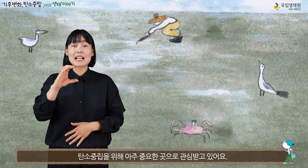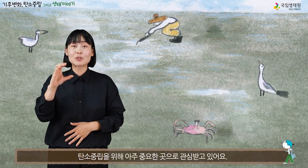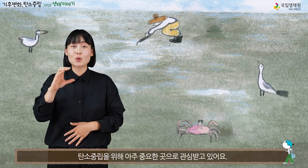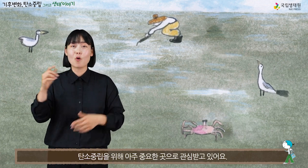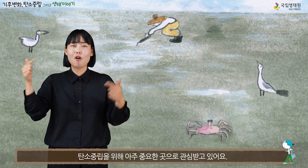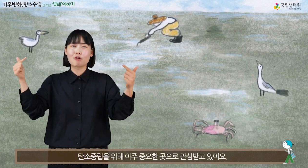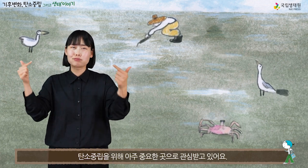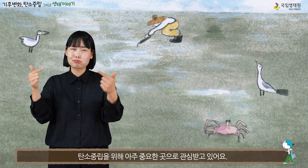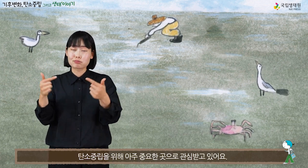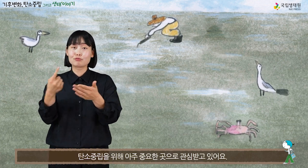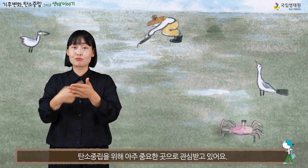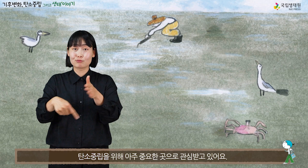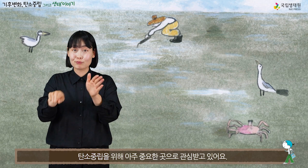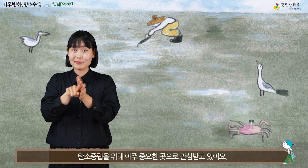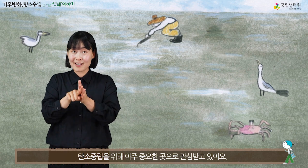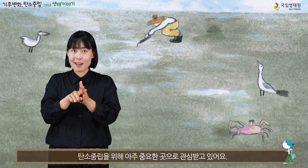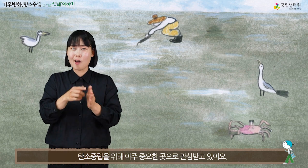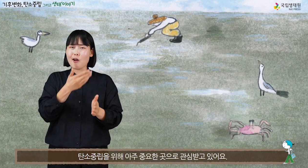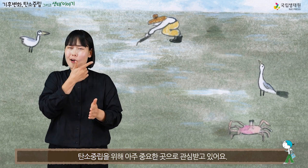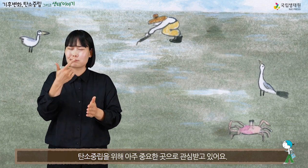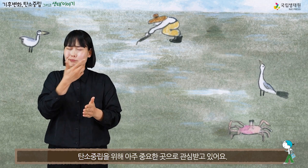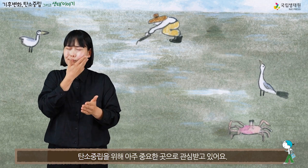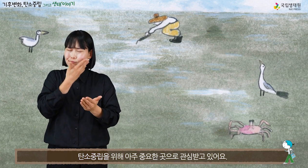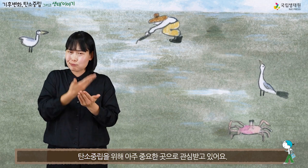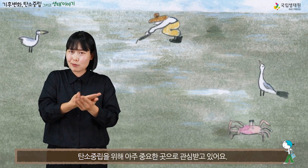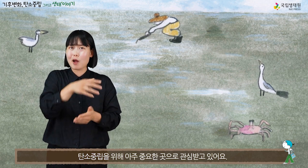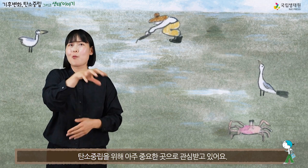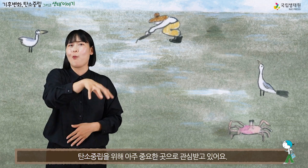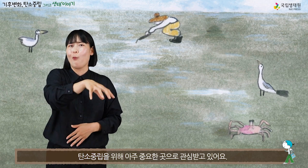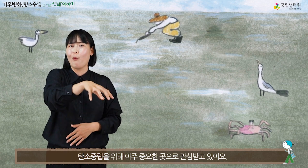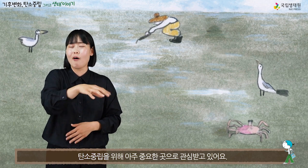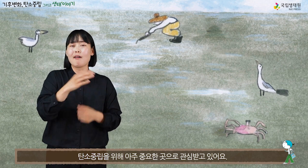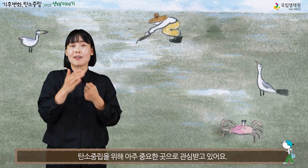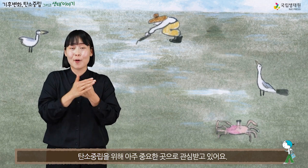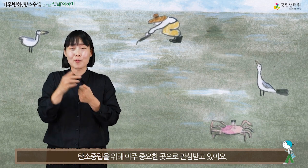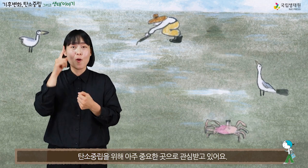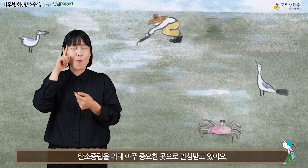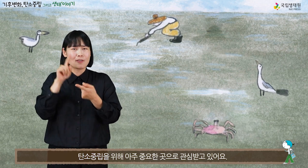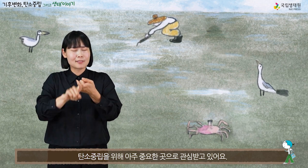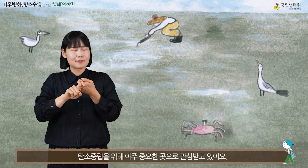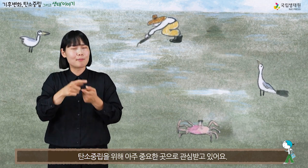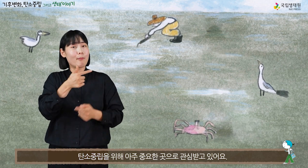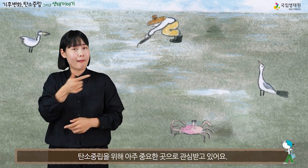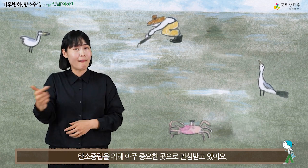탄소 중립을 위해 아주 중요한 곳으로 관심받고 있어요.